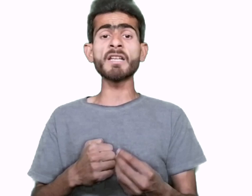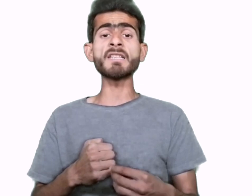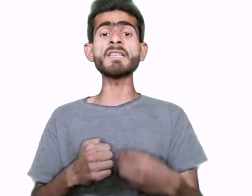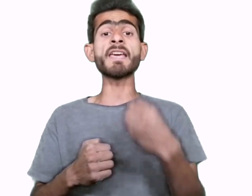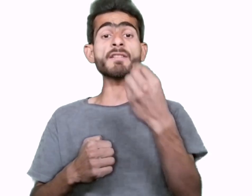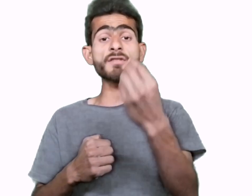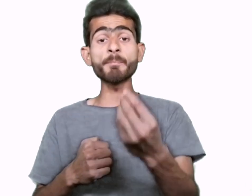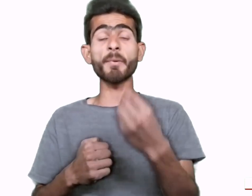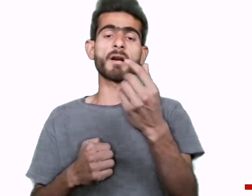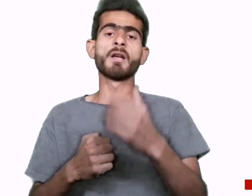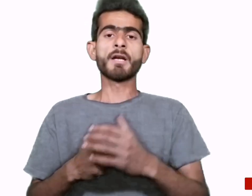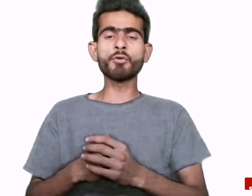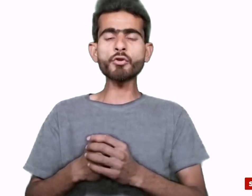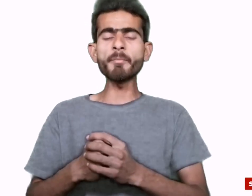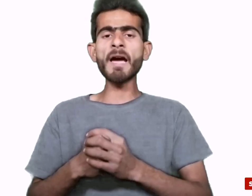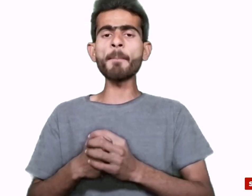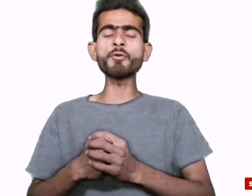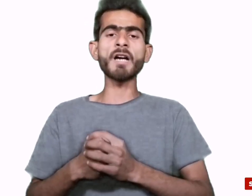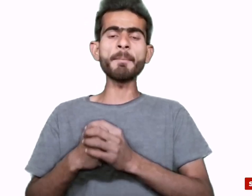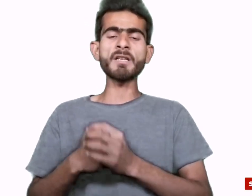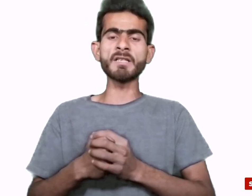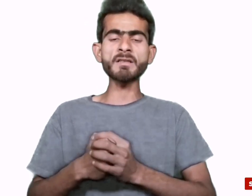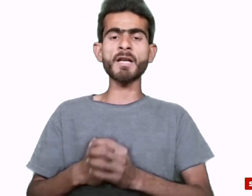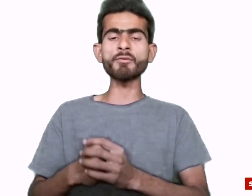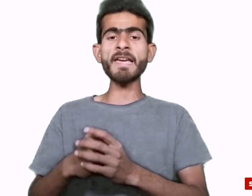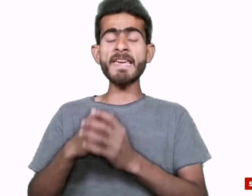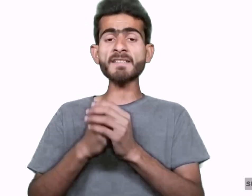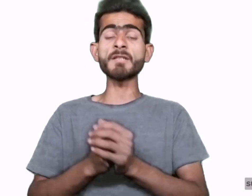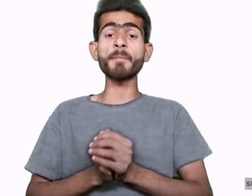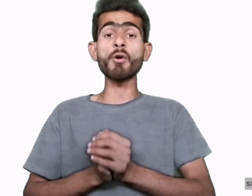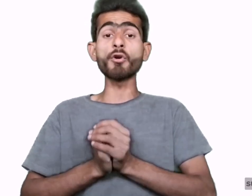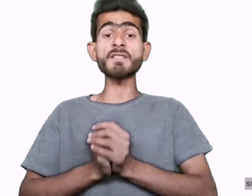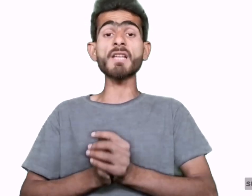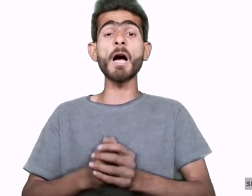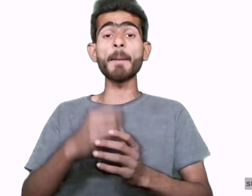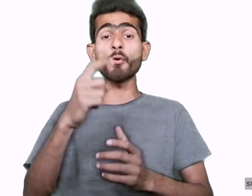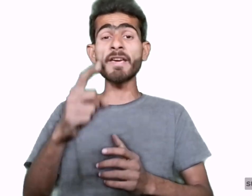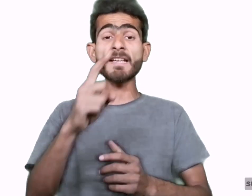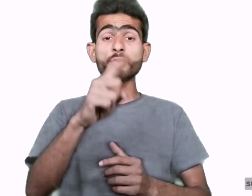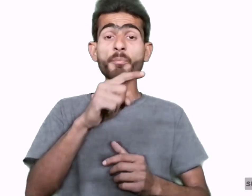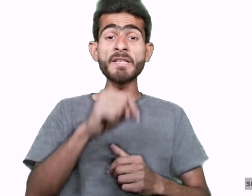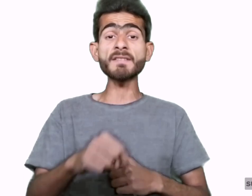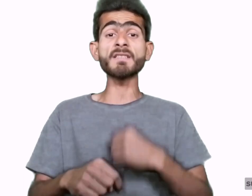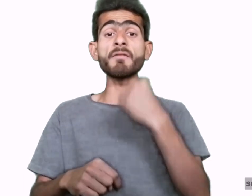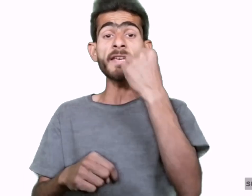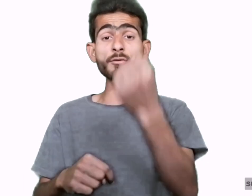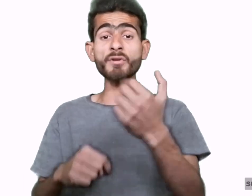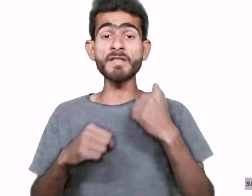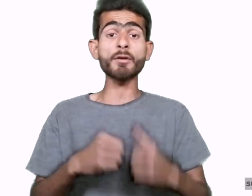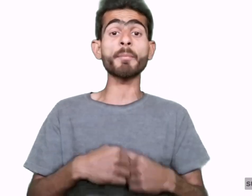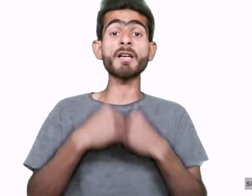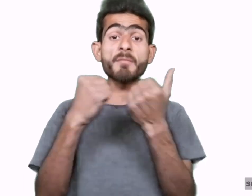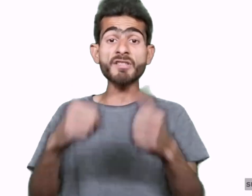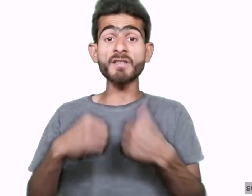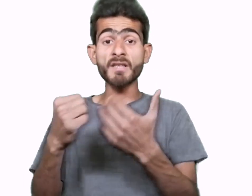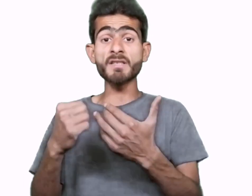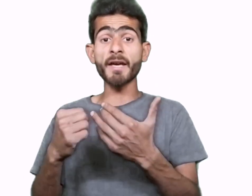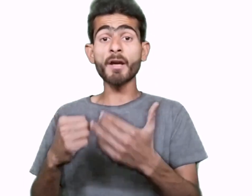ملے گی ایک سیم پر دوستو میں آپ کو یہاں پہ کھل کر دوں کہ ایک سیم پر ہو سکتا آپ کو ایک سو بیس یا ایک سو تیسر پر کمیشن دی جائے